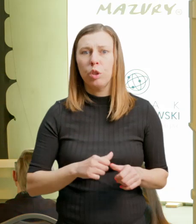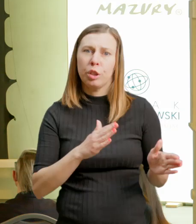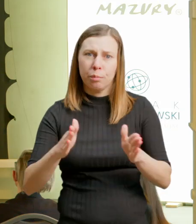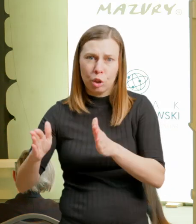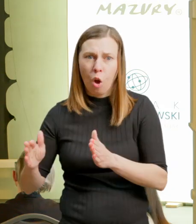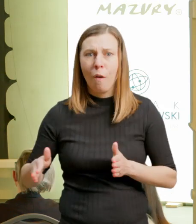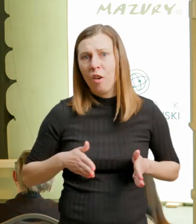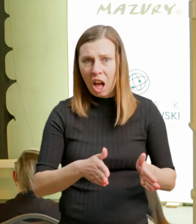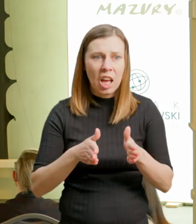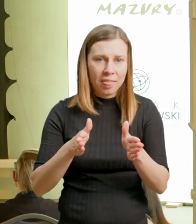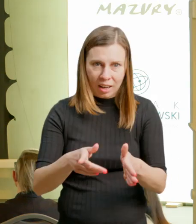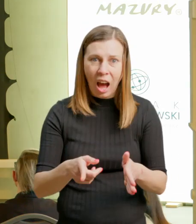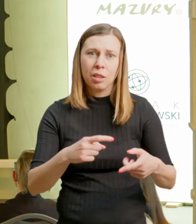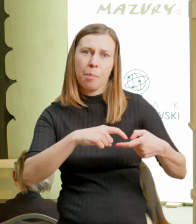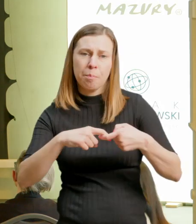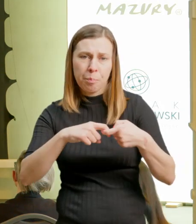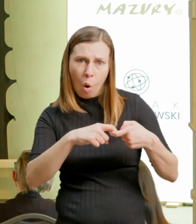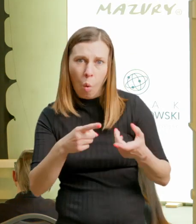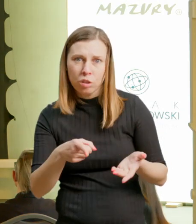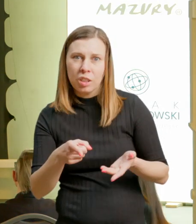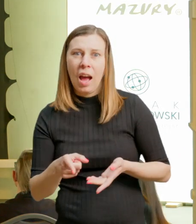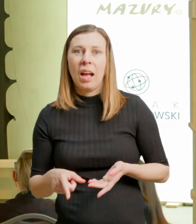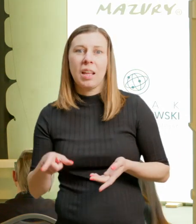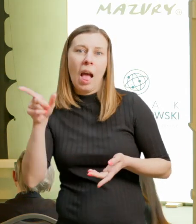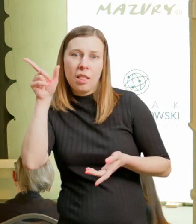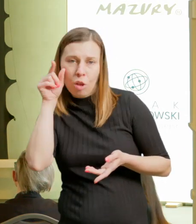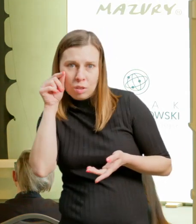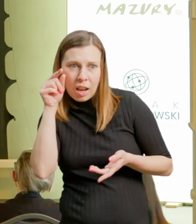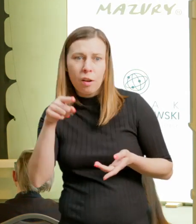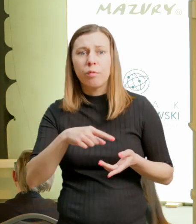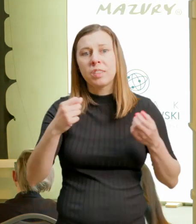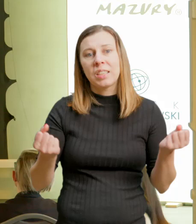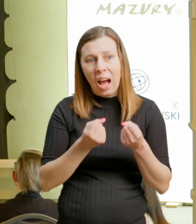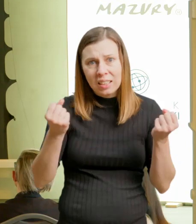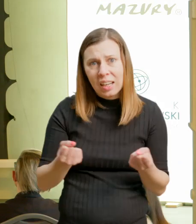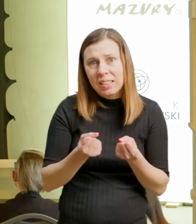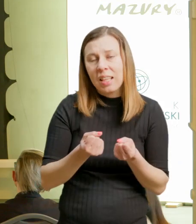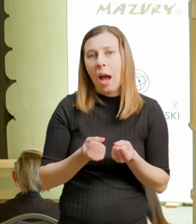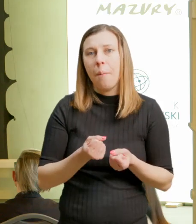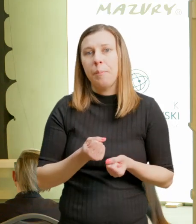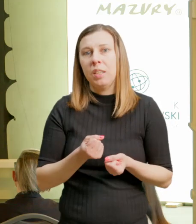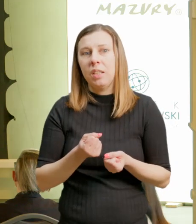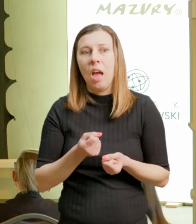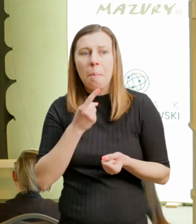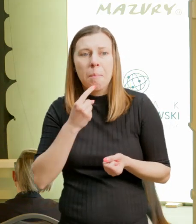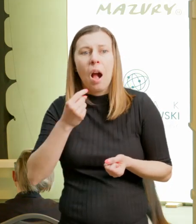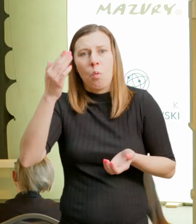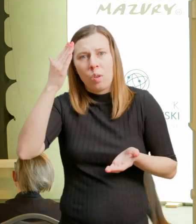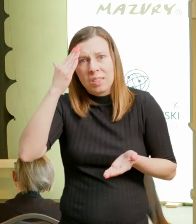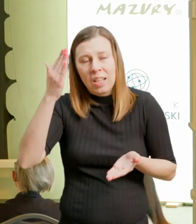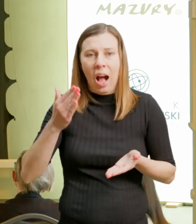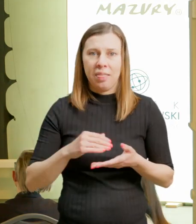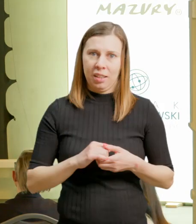znajdują się poza utartymi szlakami. Realizowanie też turystyki w taki sposób, który będzie akceptowalny dla